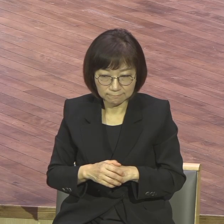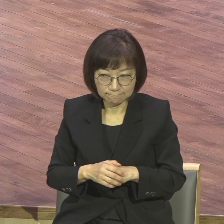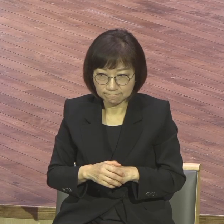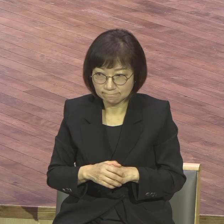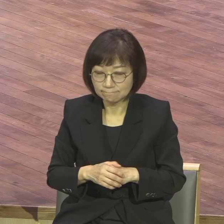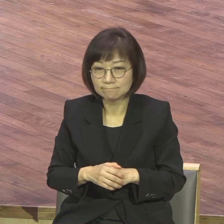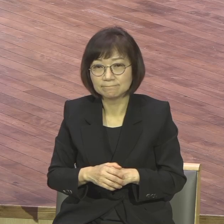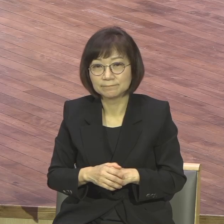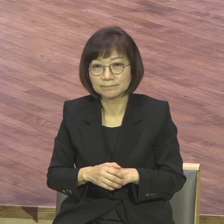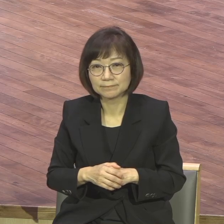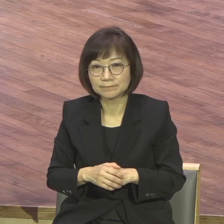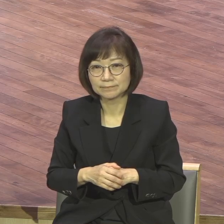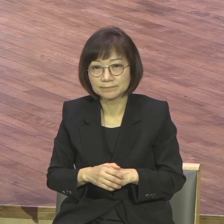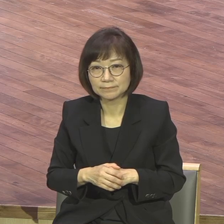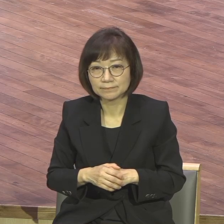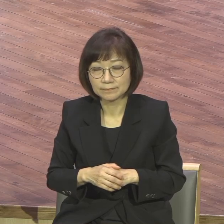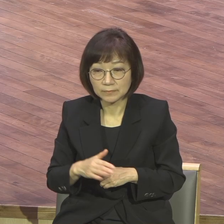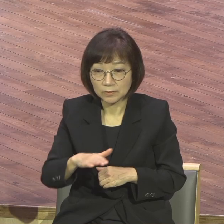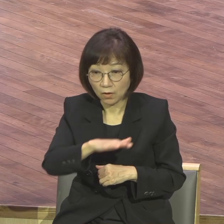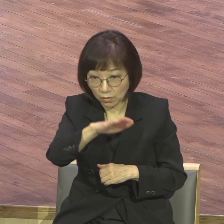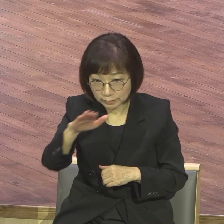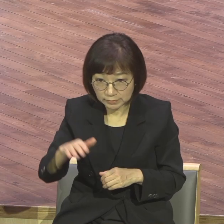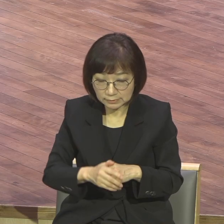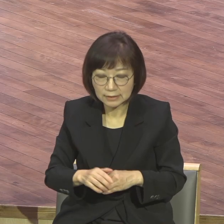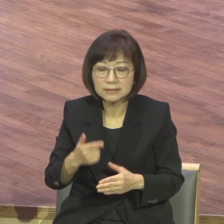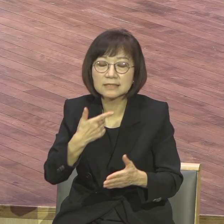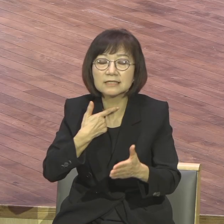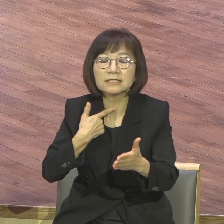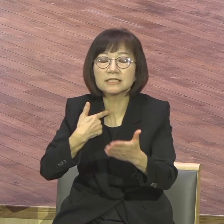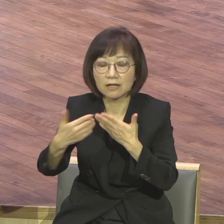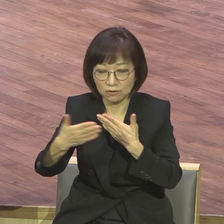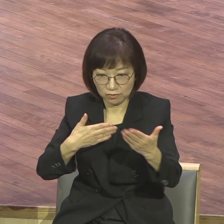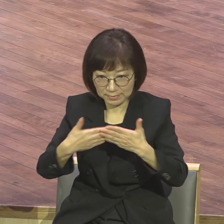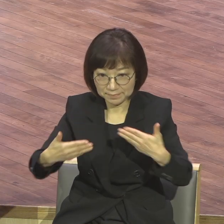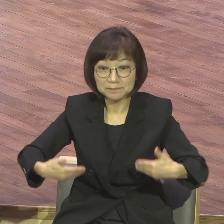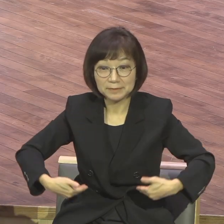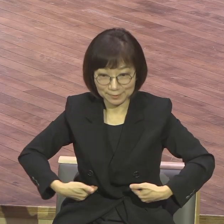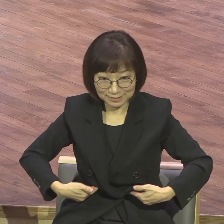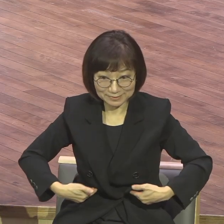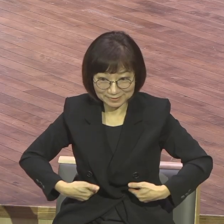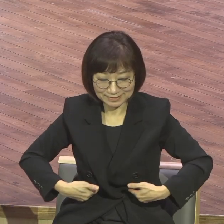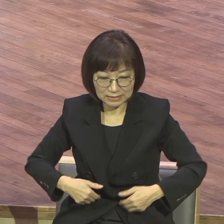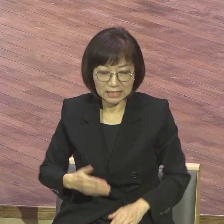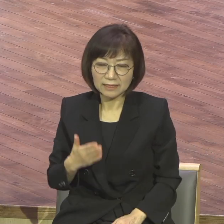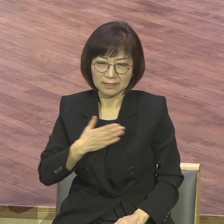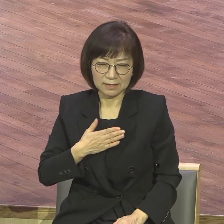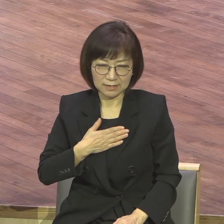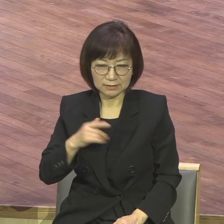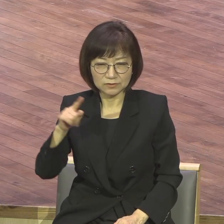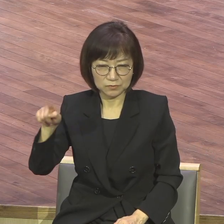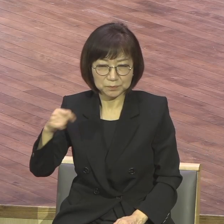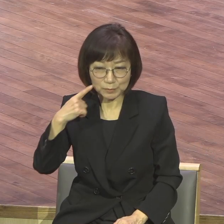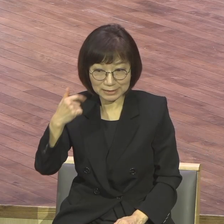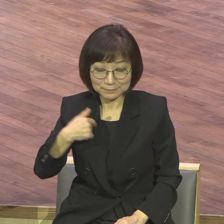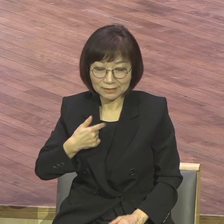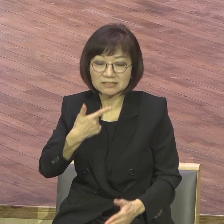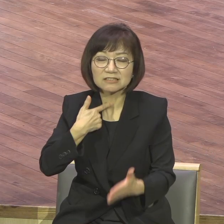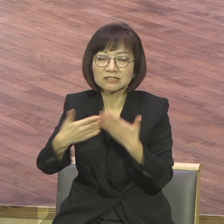처음이 있으니까 제가요 이 체험을 했기 때문에 지금 여기 서서 설교하고 있는